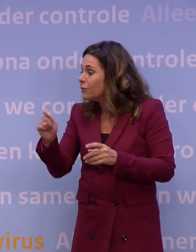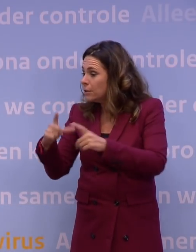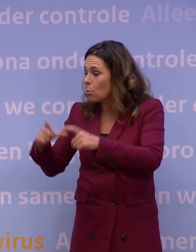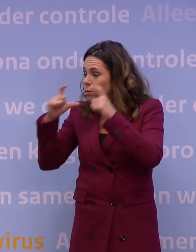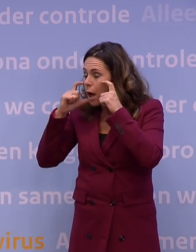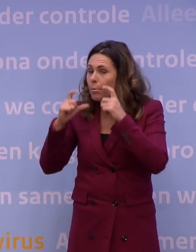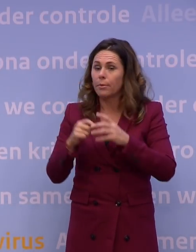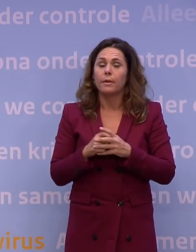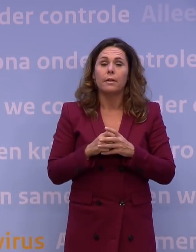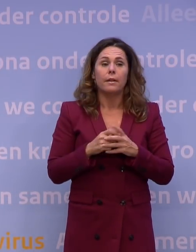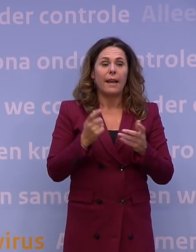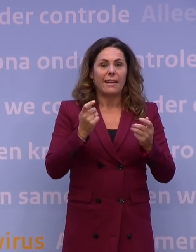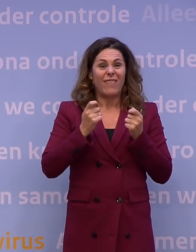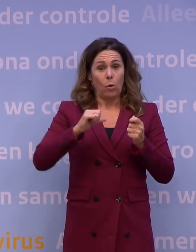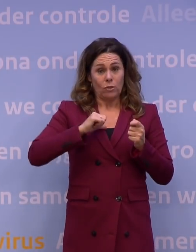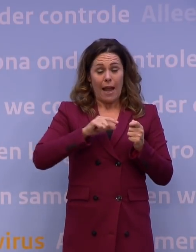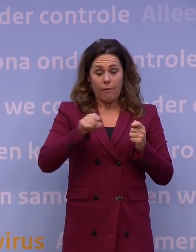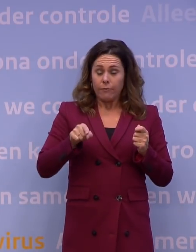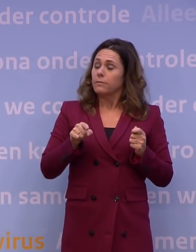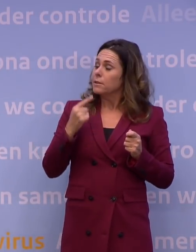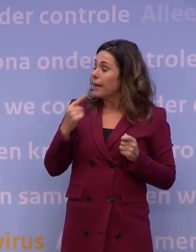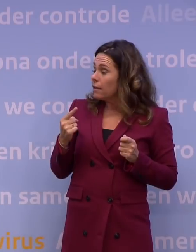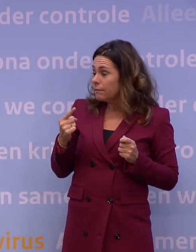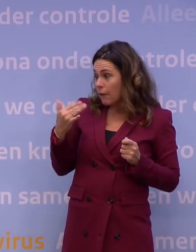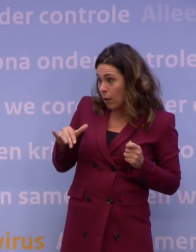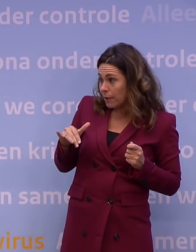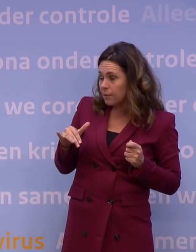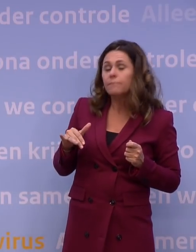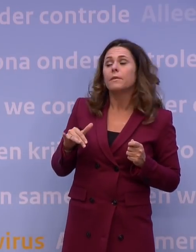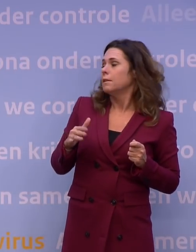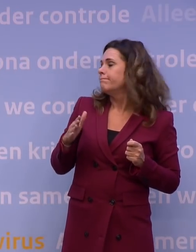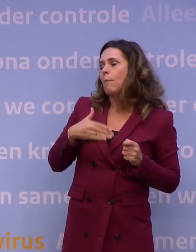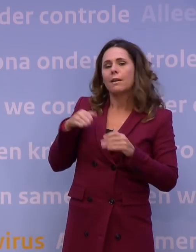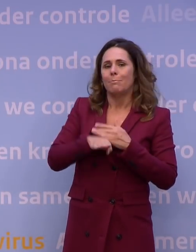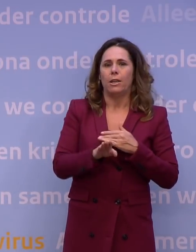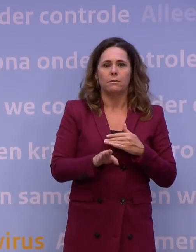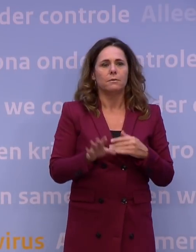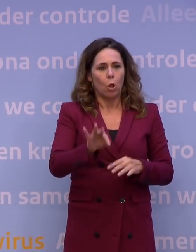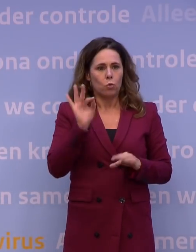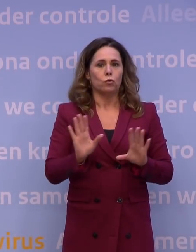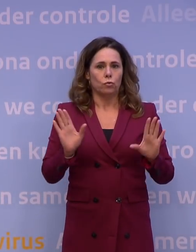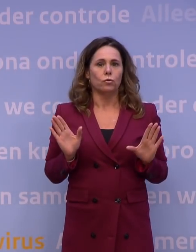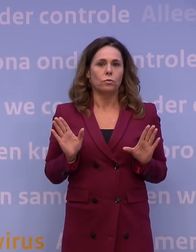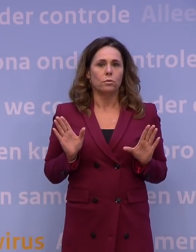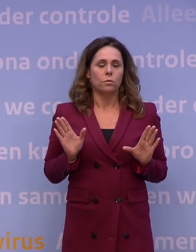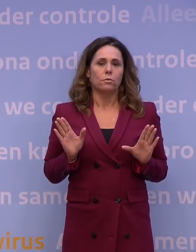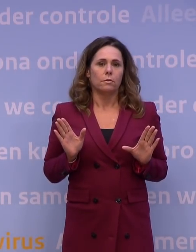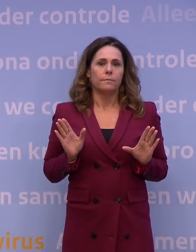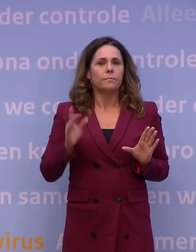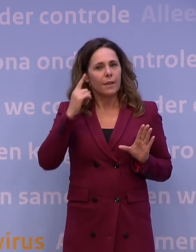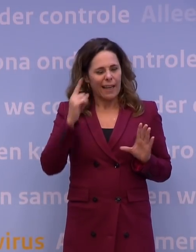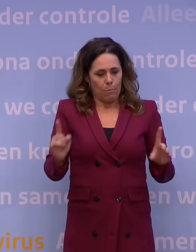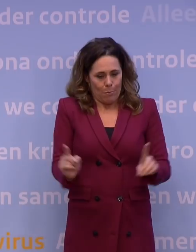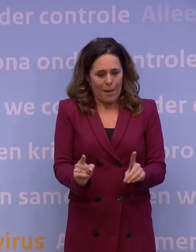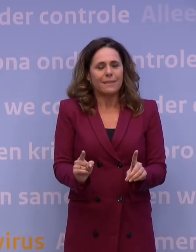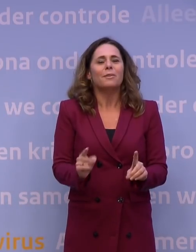zetten en dat de winkelier kan zeggen, als je het niet doet, en dat is een keus van de winkelier, dan wil ik je ook niet binnen hebben. Dat, denken wij, is een beperkte, maar